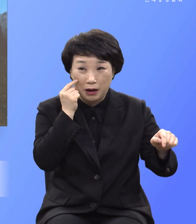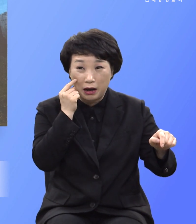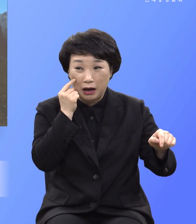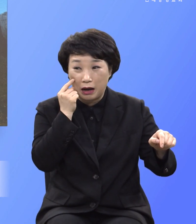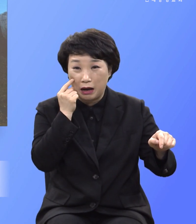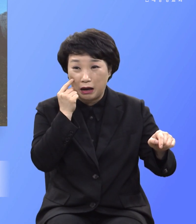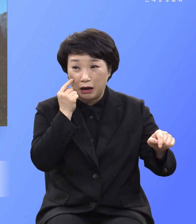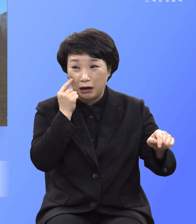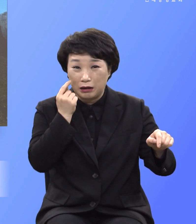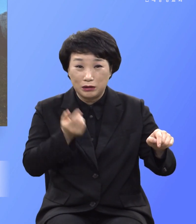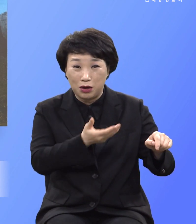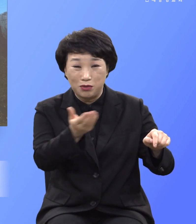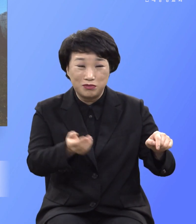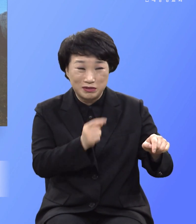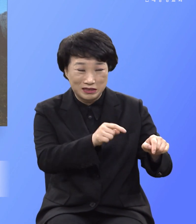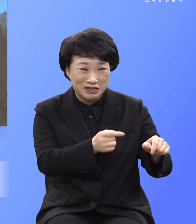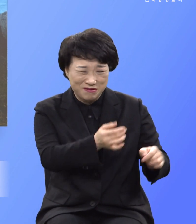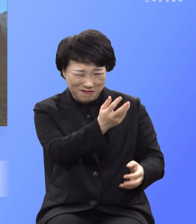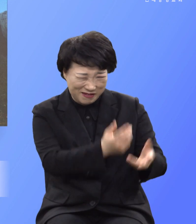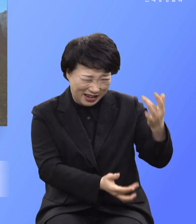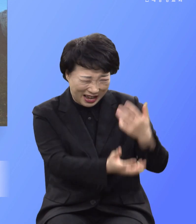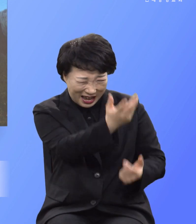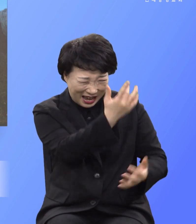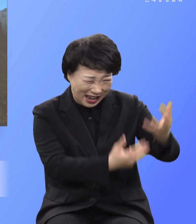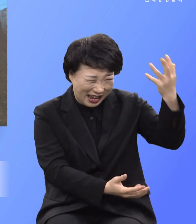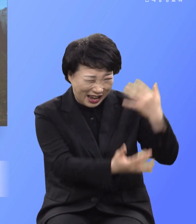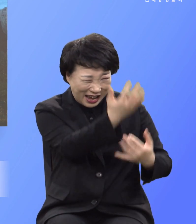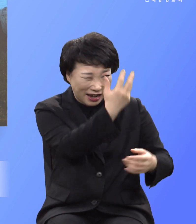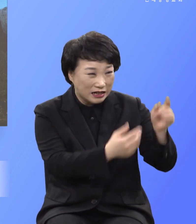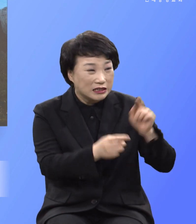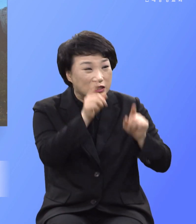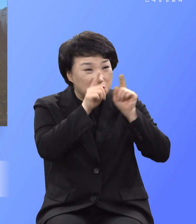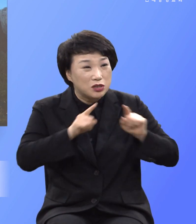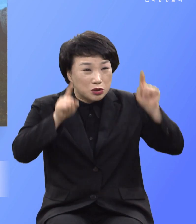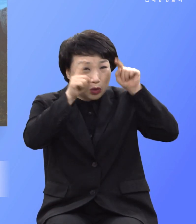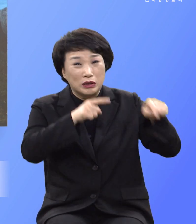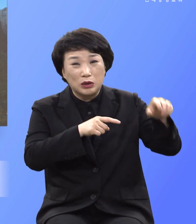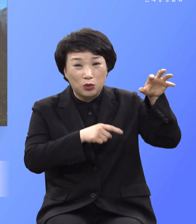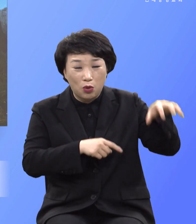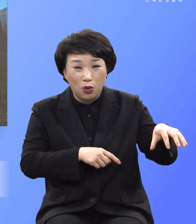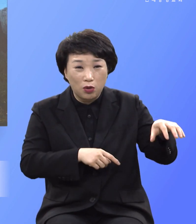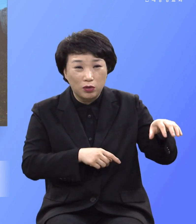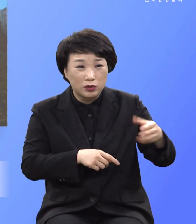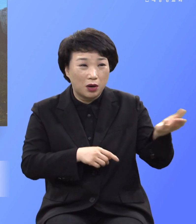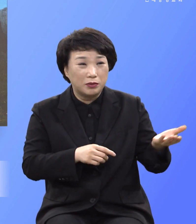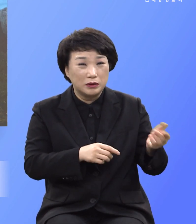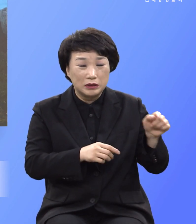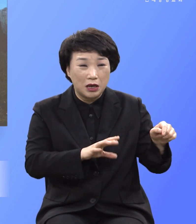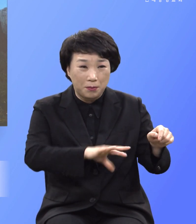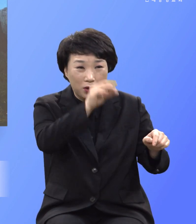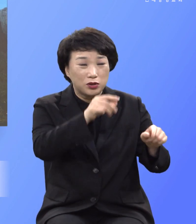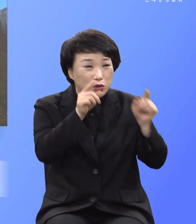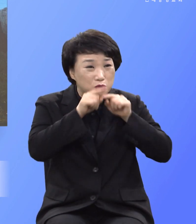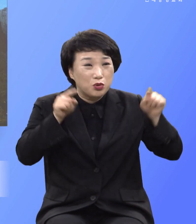풀묻불이 활활 불타는 지옥에서 먼저 지옥간 수많은 영원들이